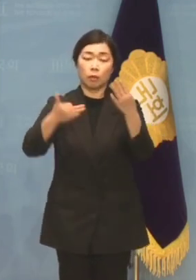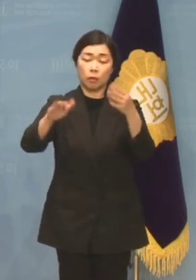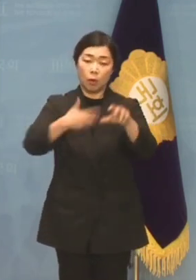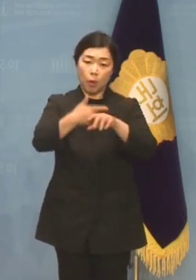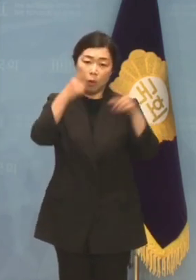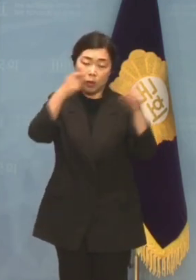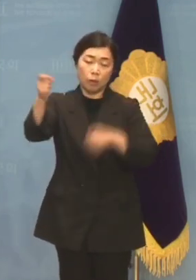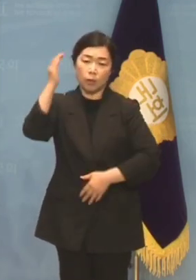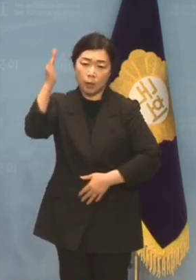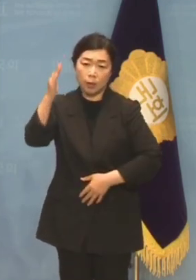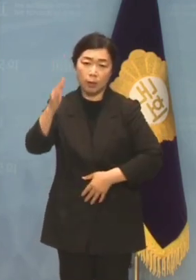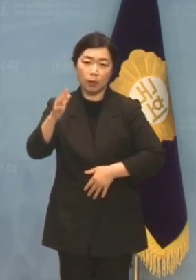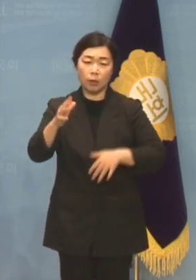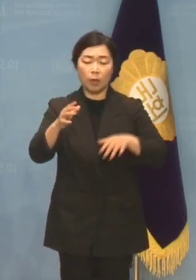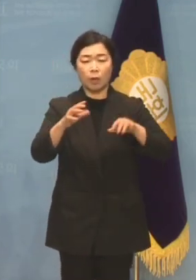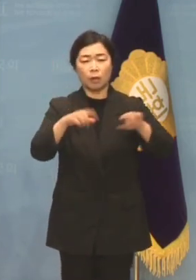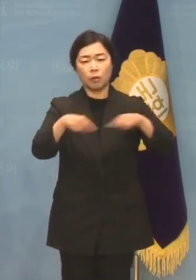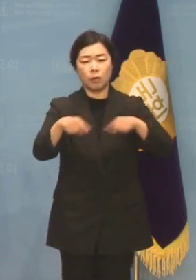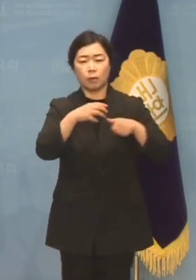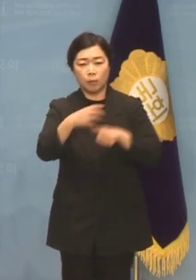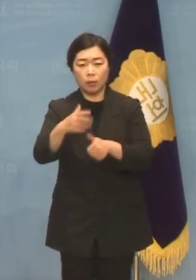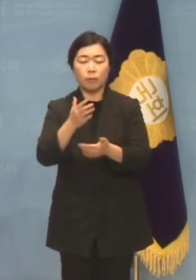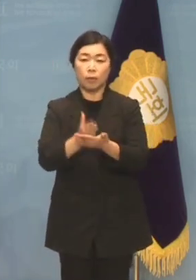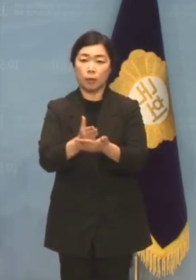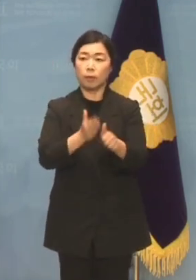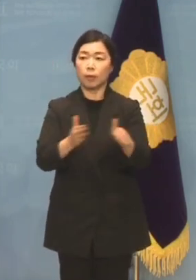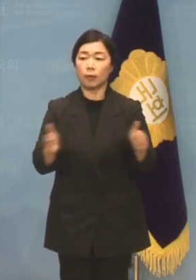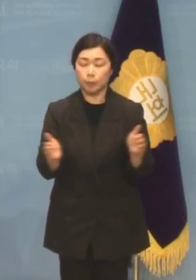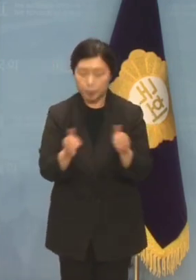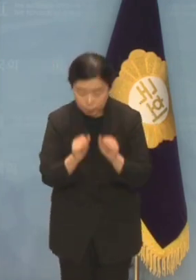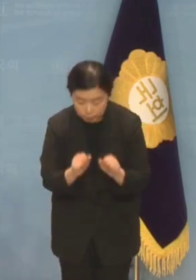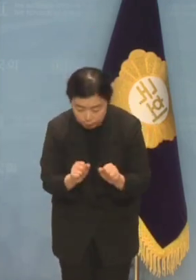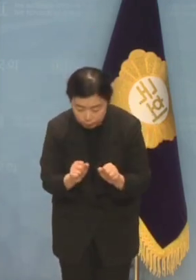정치 선동의 수단이 아닙니다. 대통령의 4.19 수단이 아닙니다.